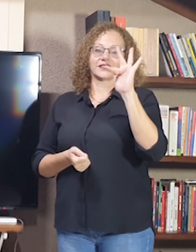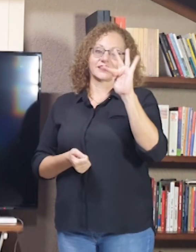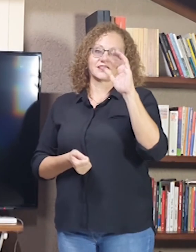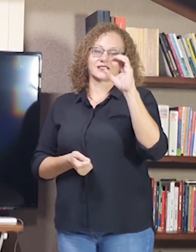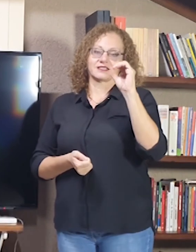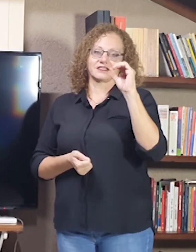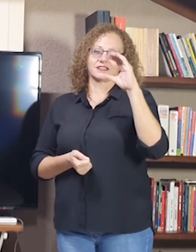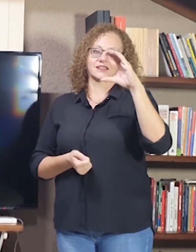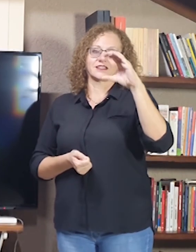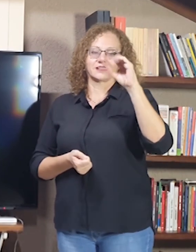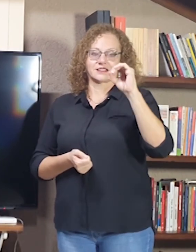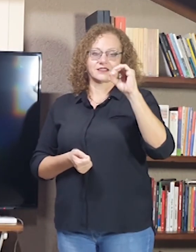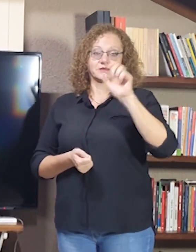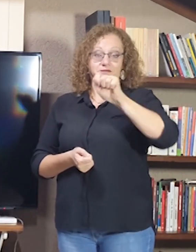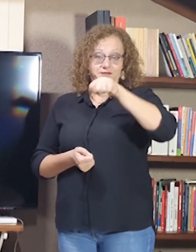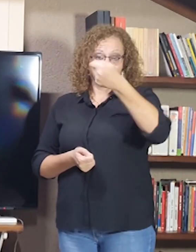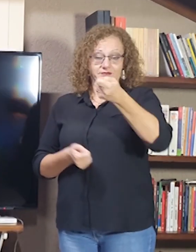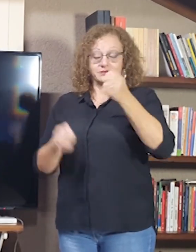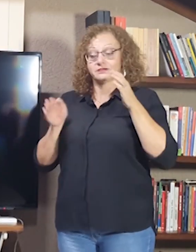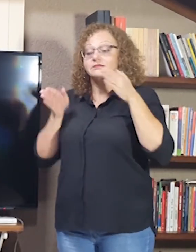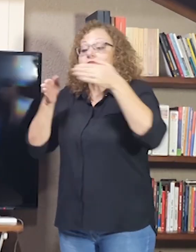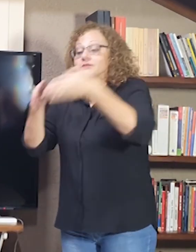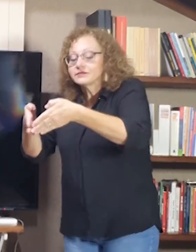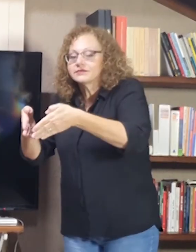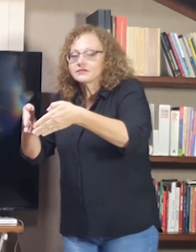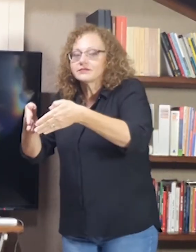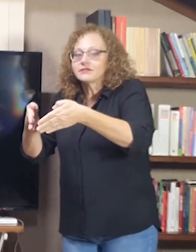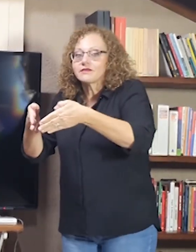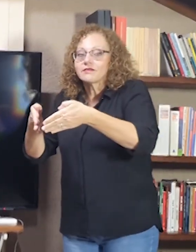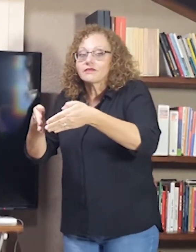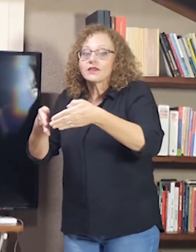sobrancelha ali, como eu faço. O foco.